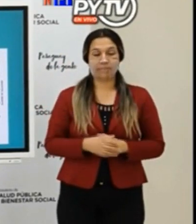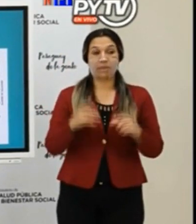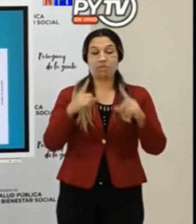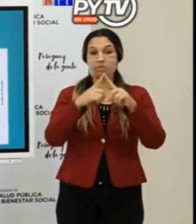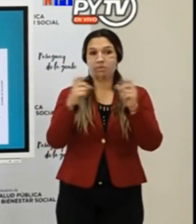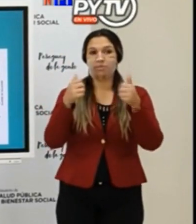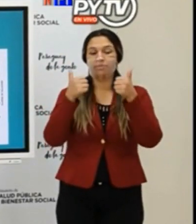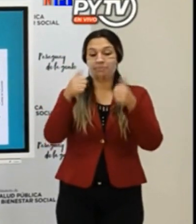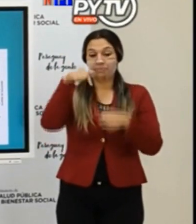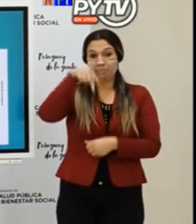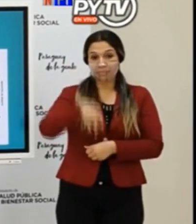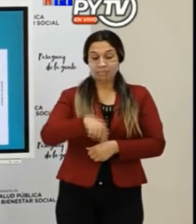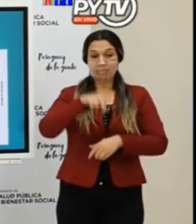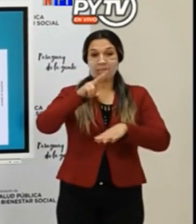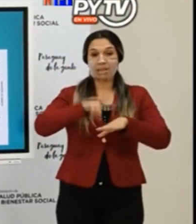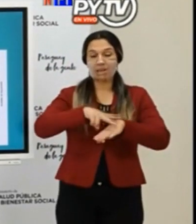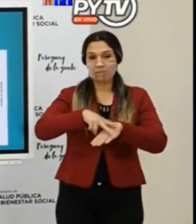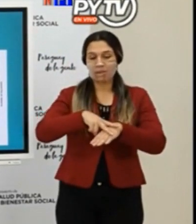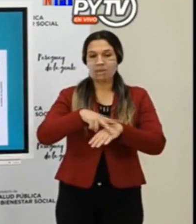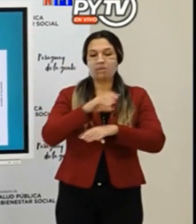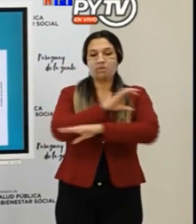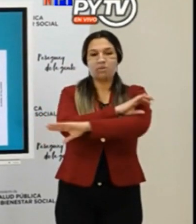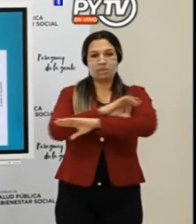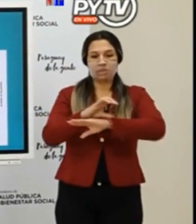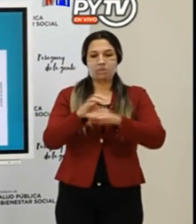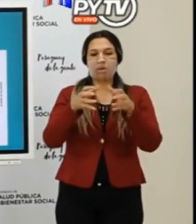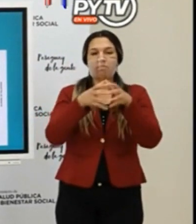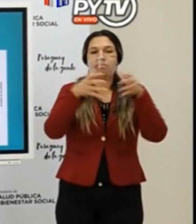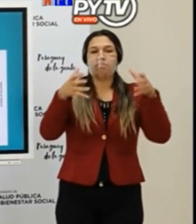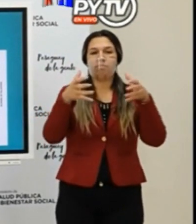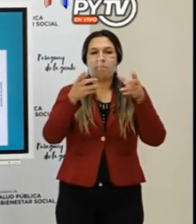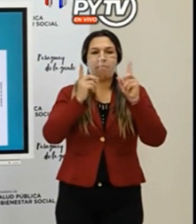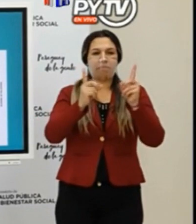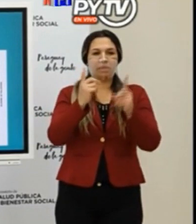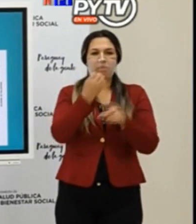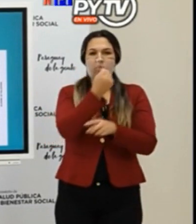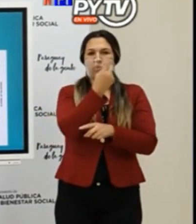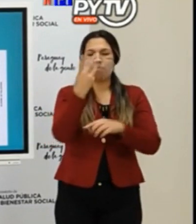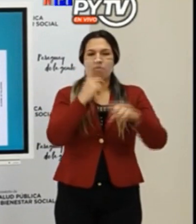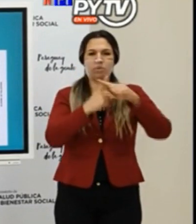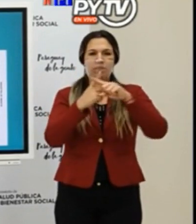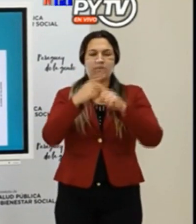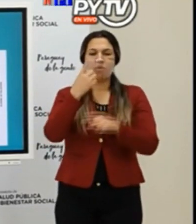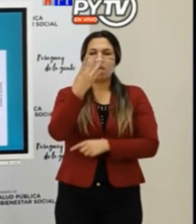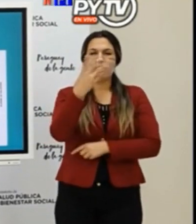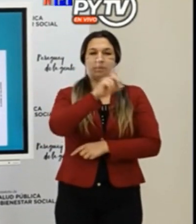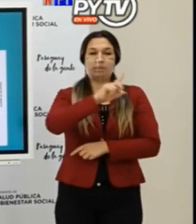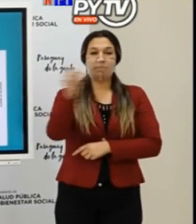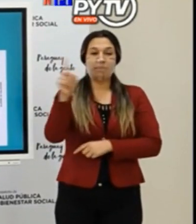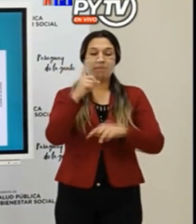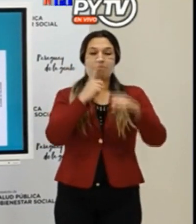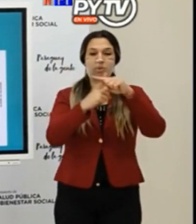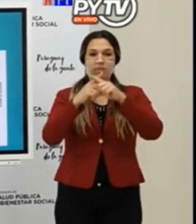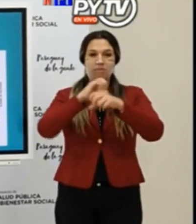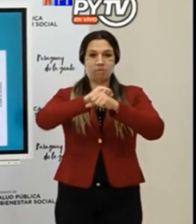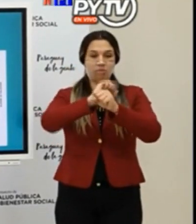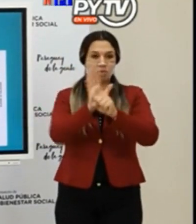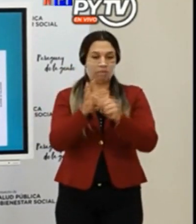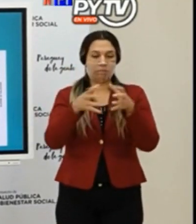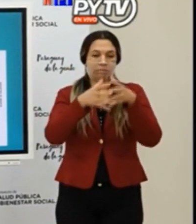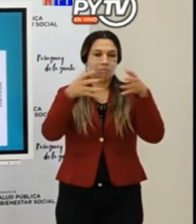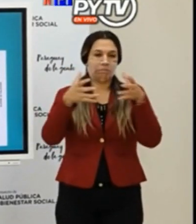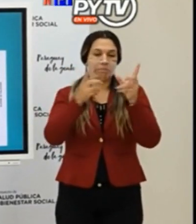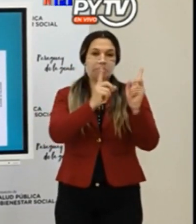nuestro país, seguimos en la misma meseta alta, rondando los 14.000 casos por semana. Recordemos que